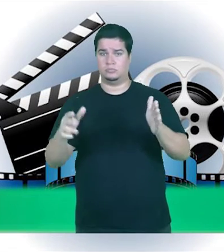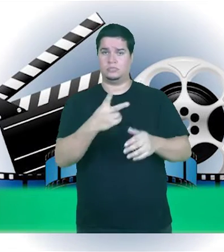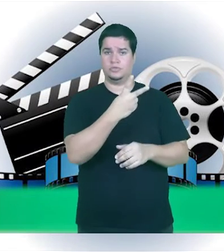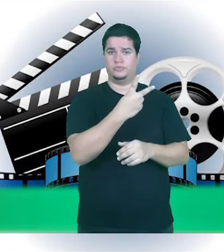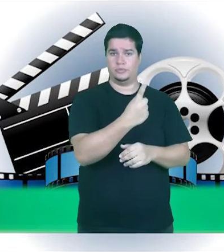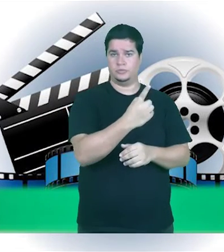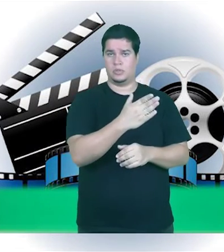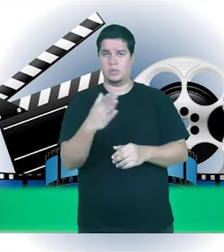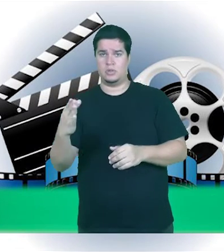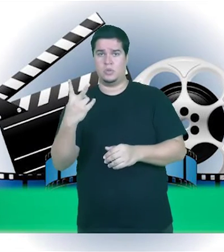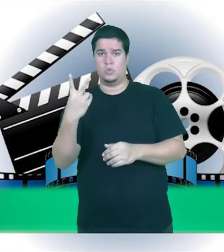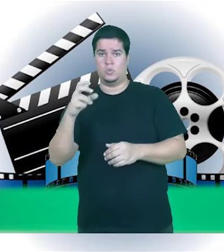de março.